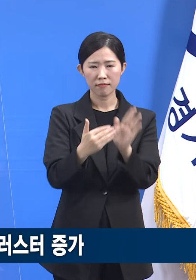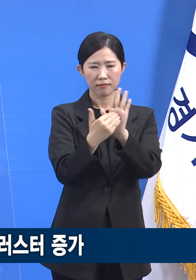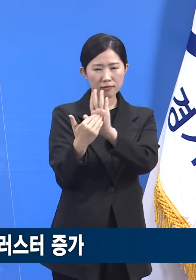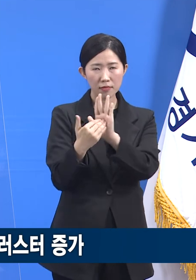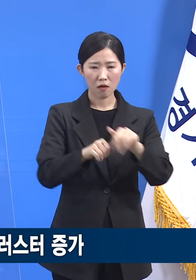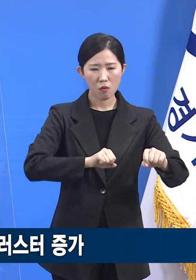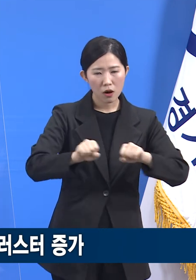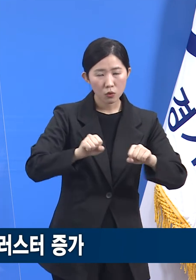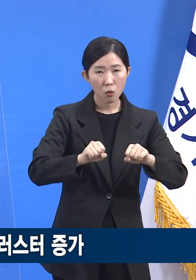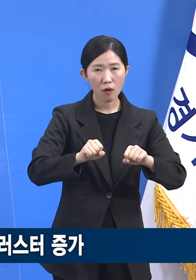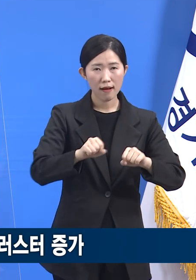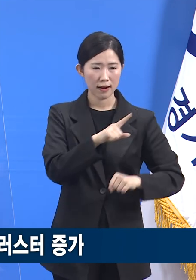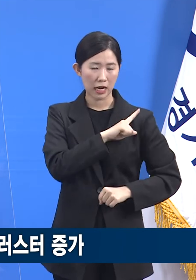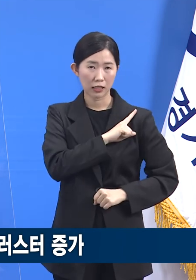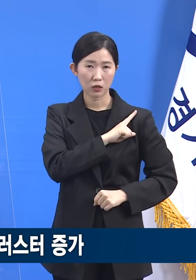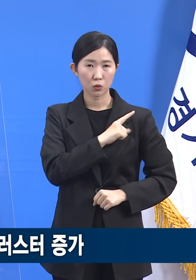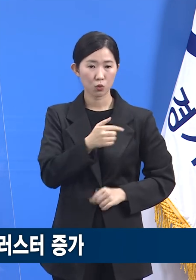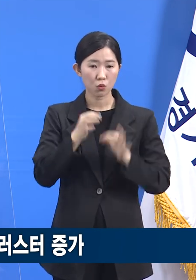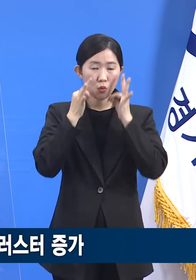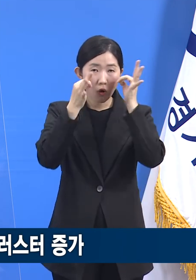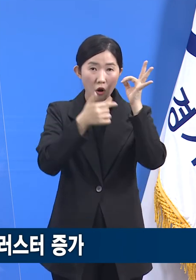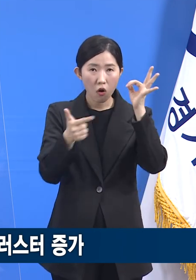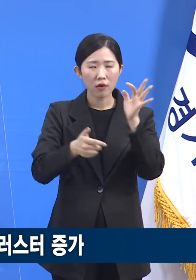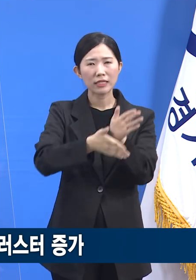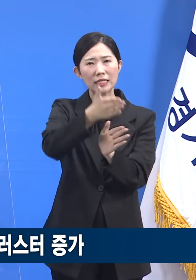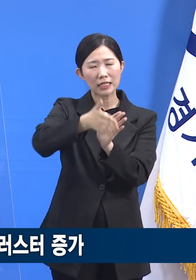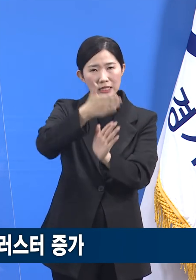시군 보건소의 현신을 기억하고 있습니다.